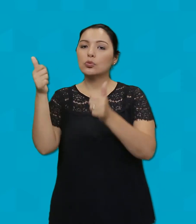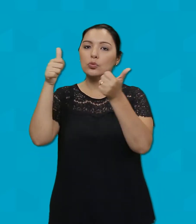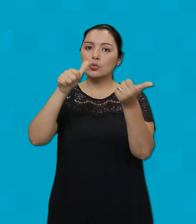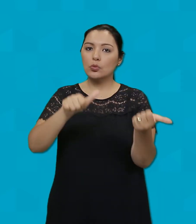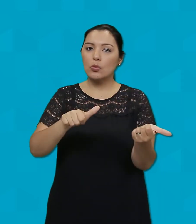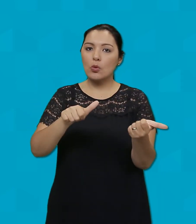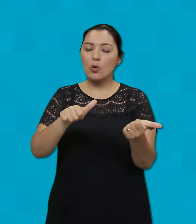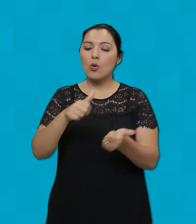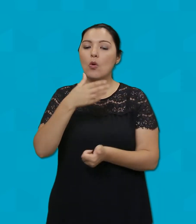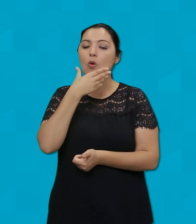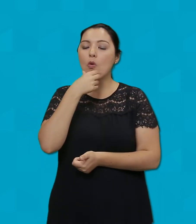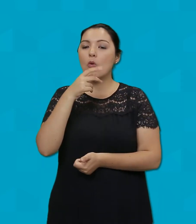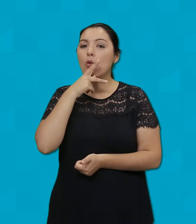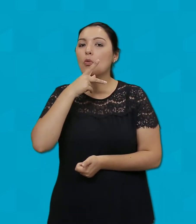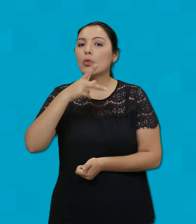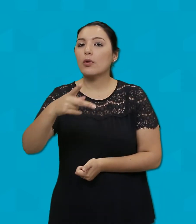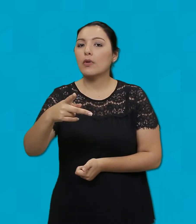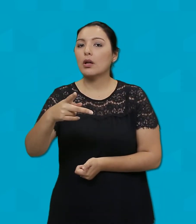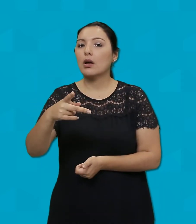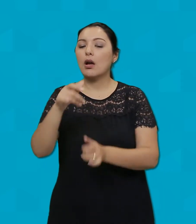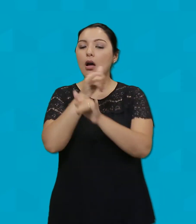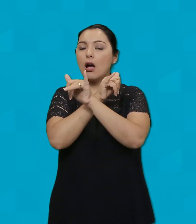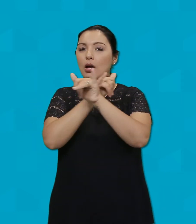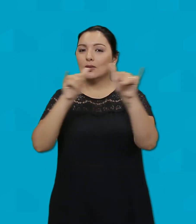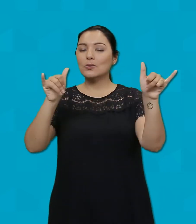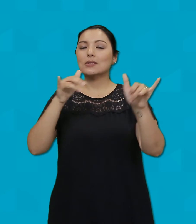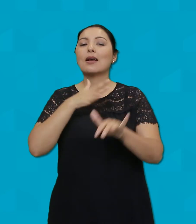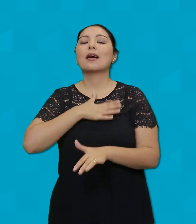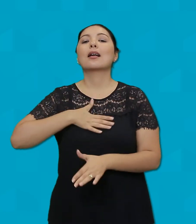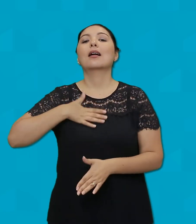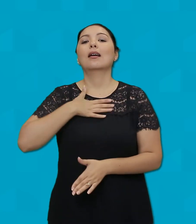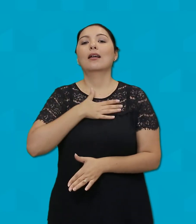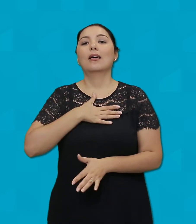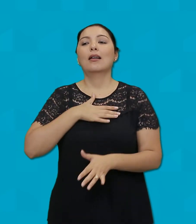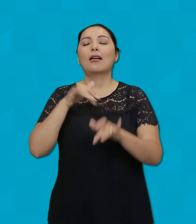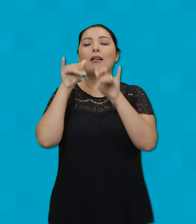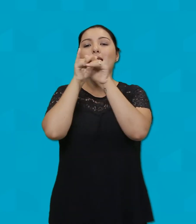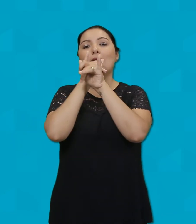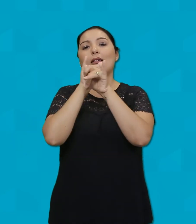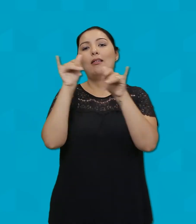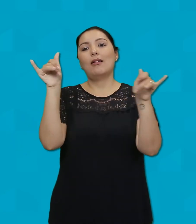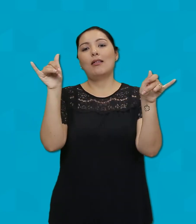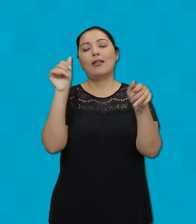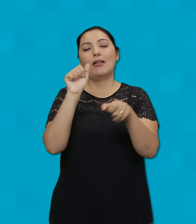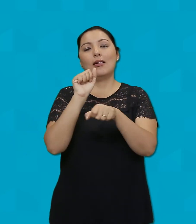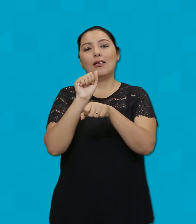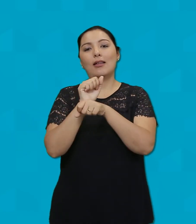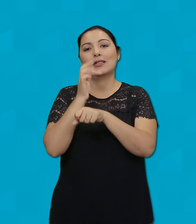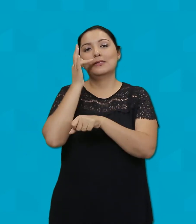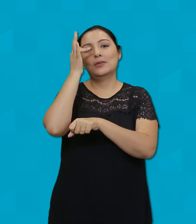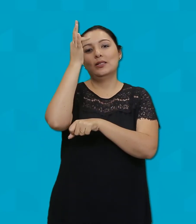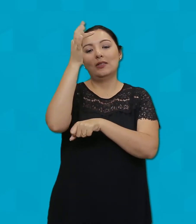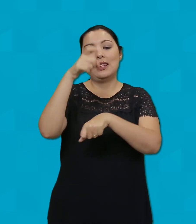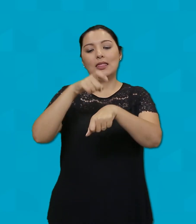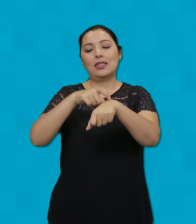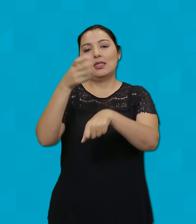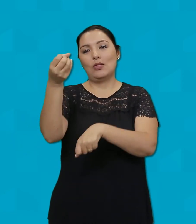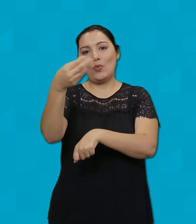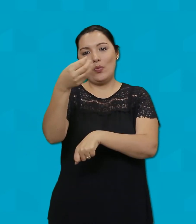profeta que anuncia a alegria Anunciando a esperança de um tempo novo Que se